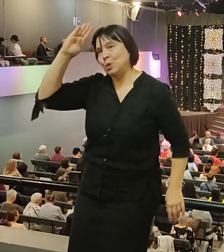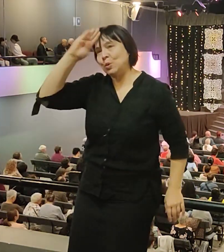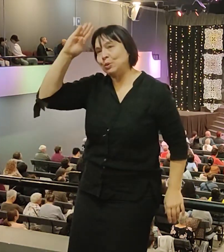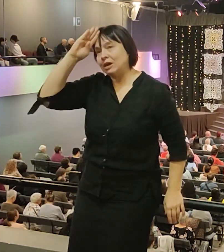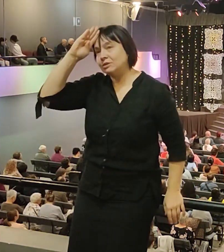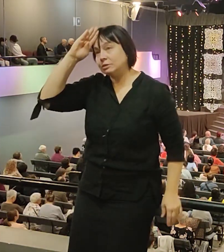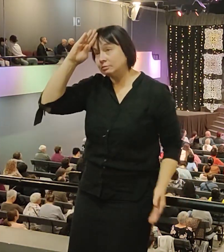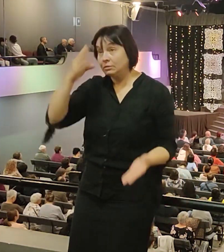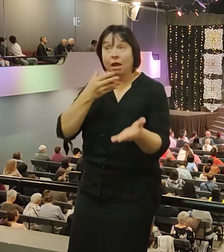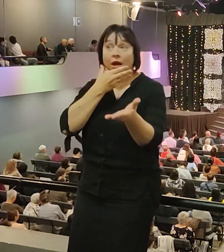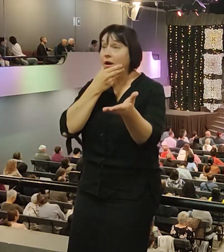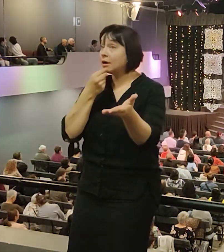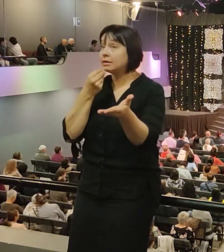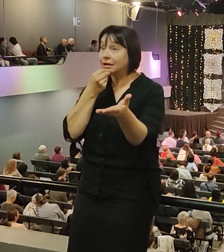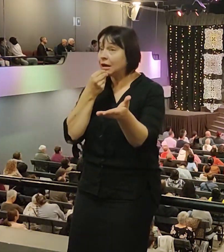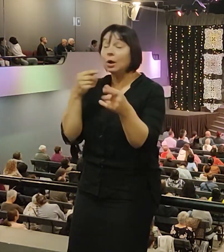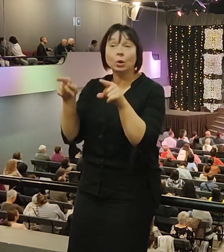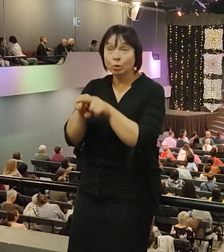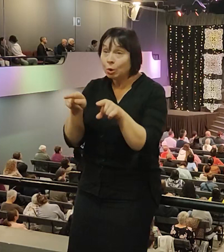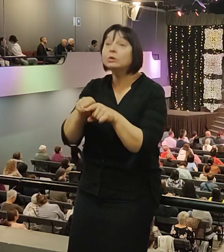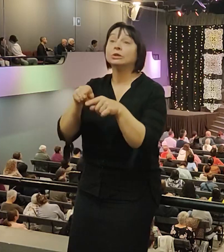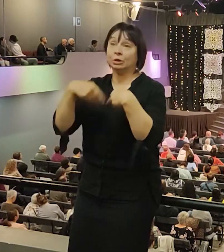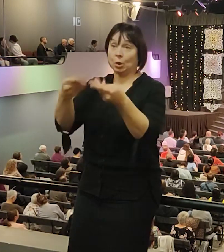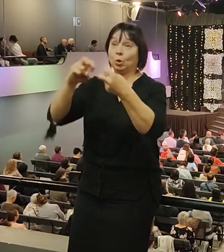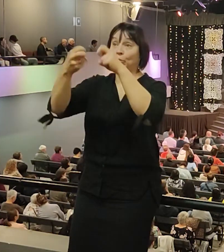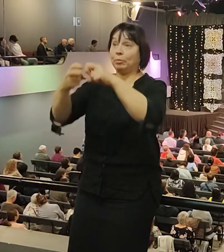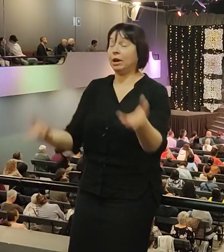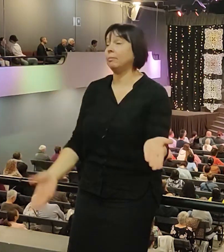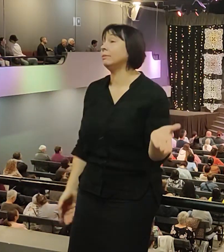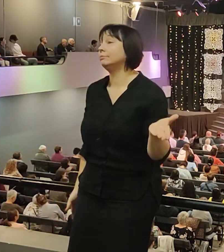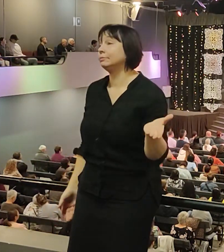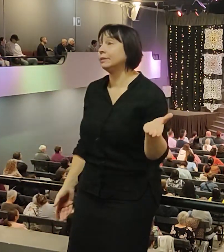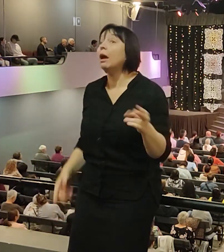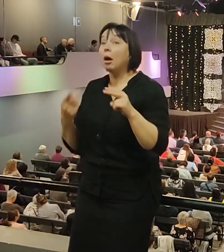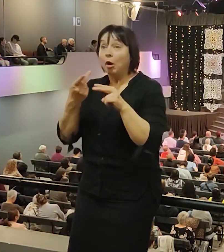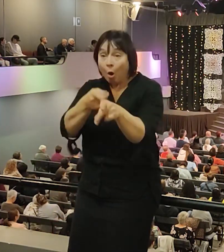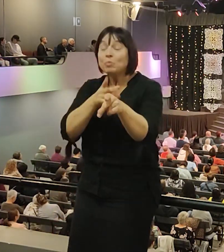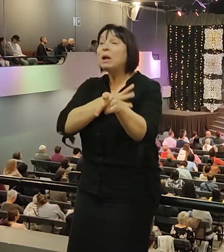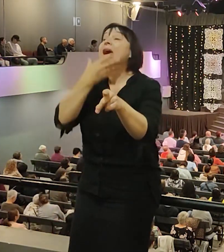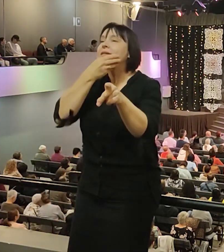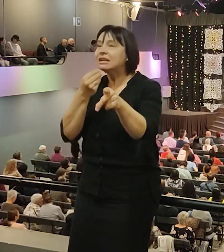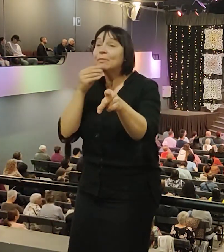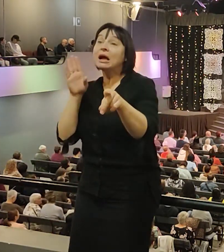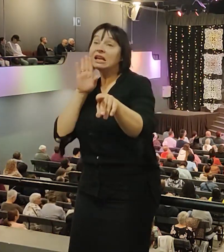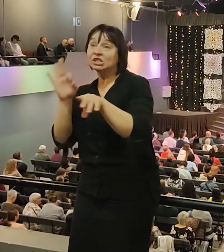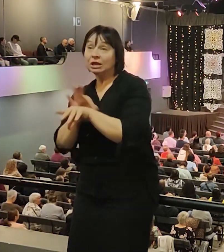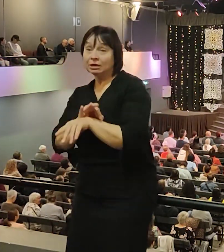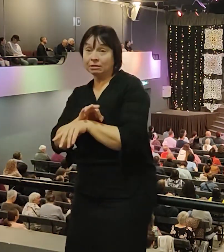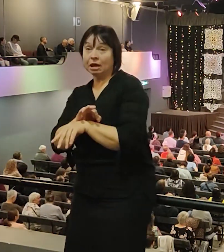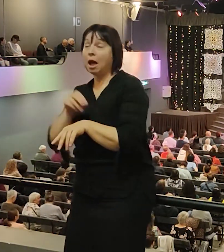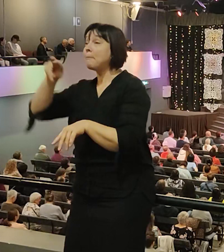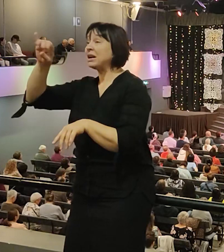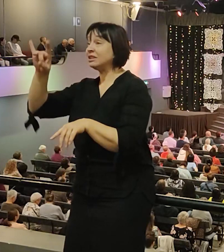Красота тоже не всегда легко дается потом. Поэтому, раз он красивый был, жена Патифара стала желать его и попросила его